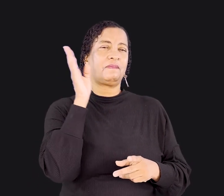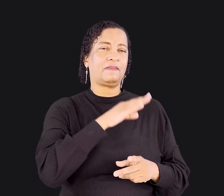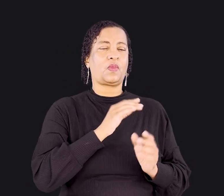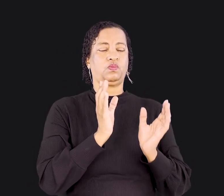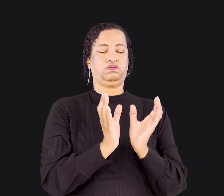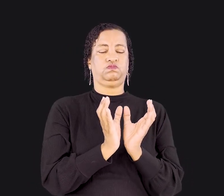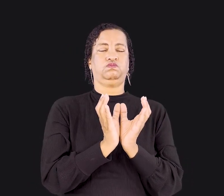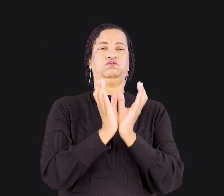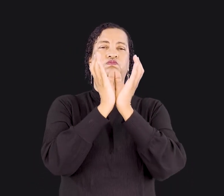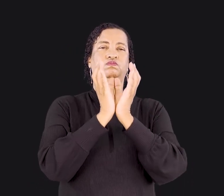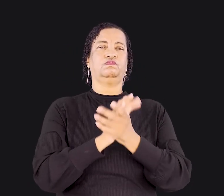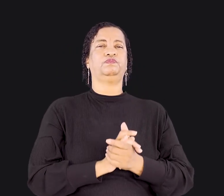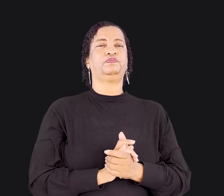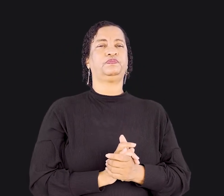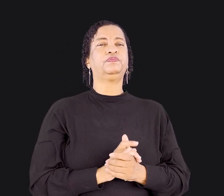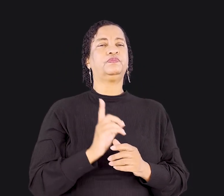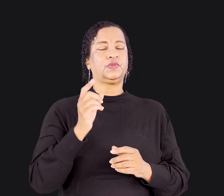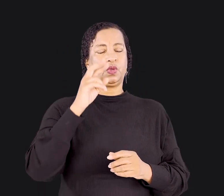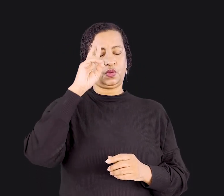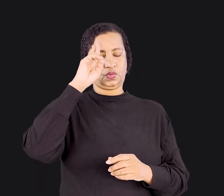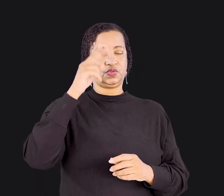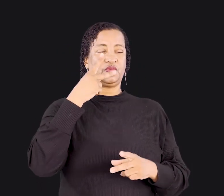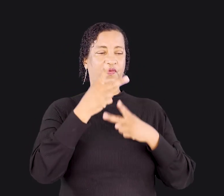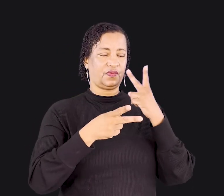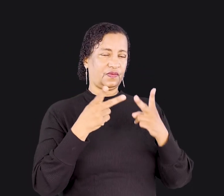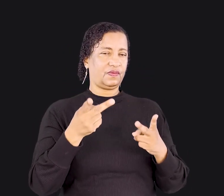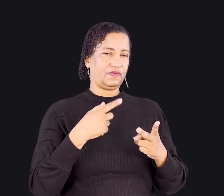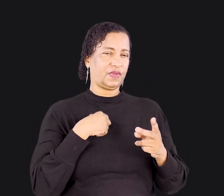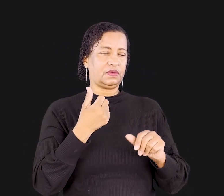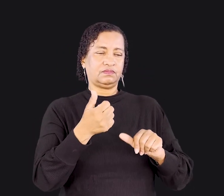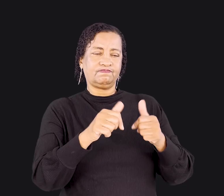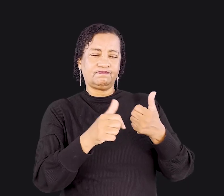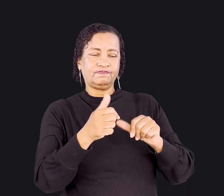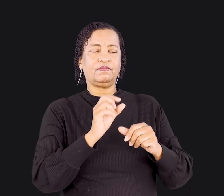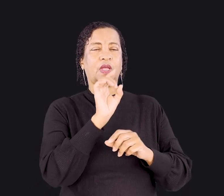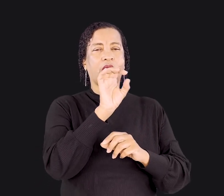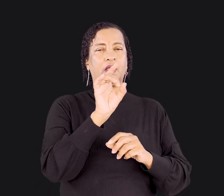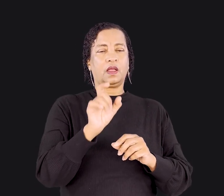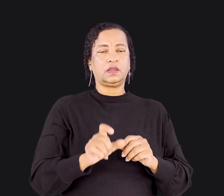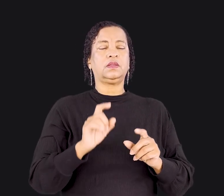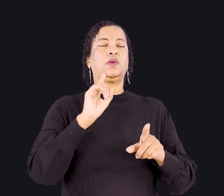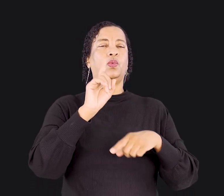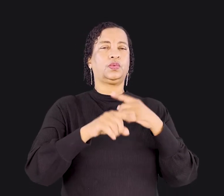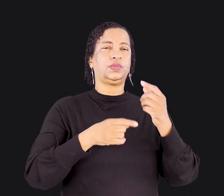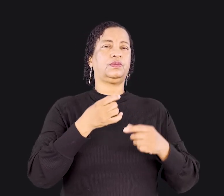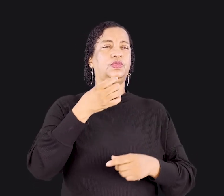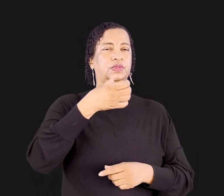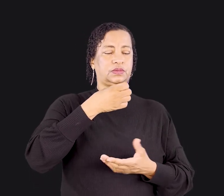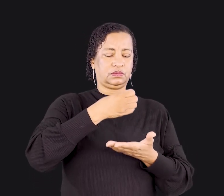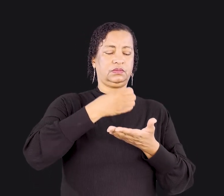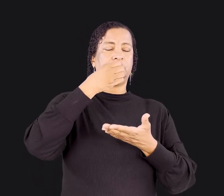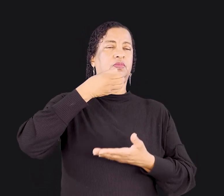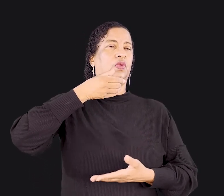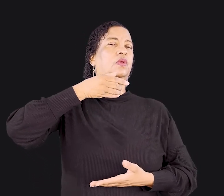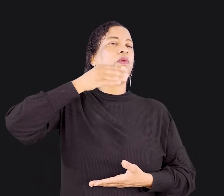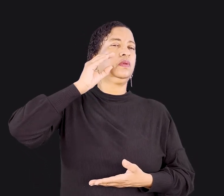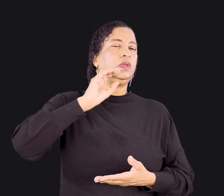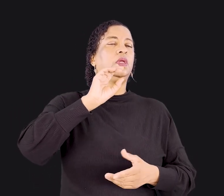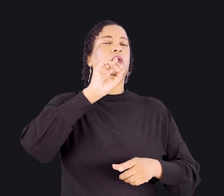Por isso ele ordena, examine-se, cada um a si mesmo, e então coma do pão e beba do cálice. Pois quem